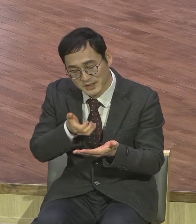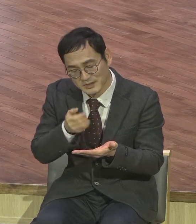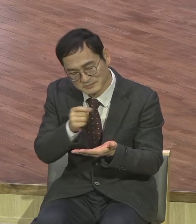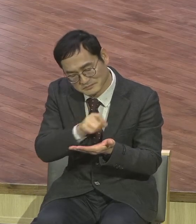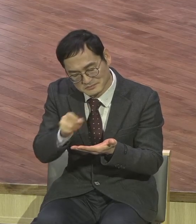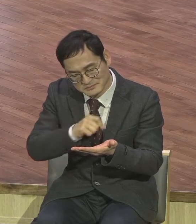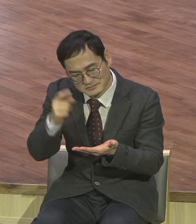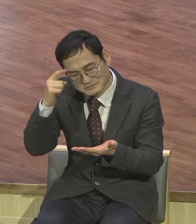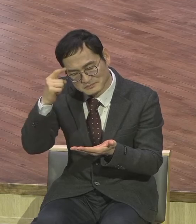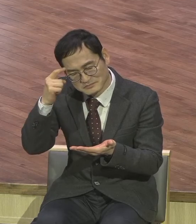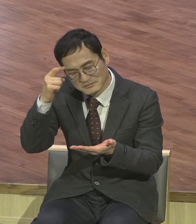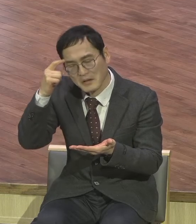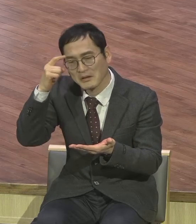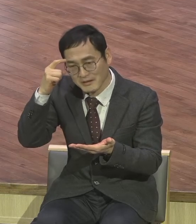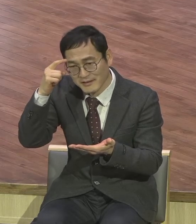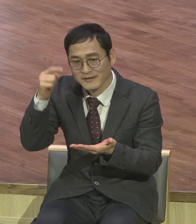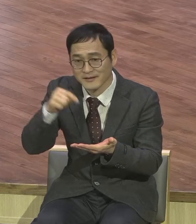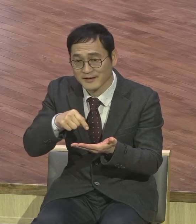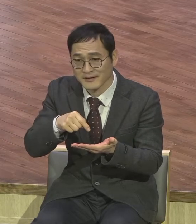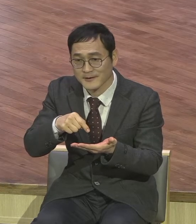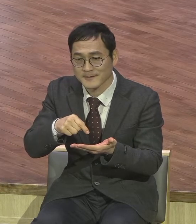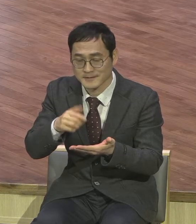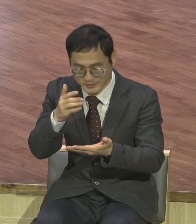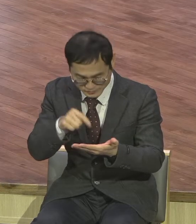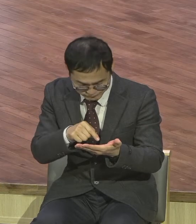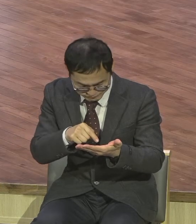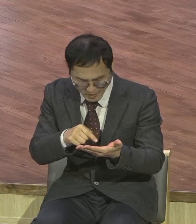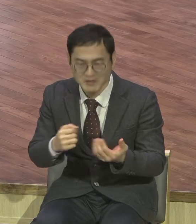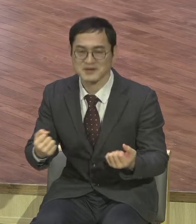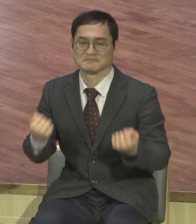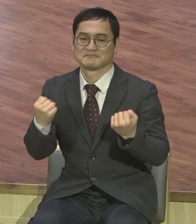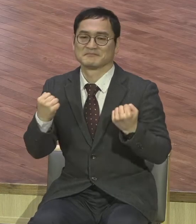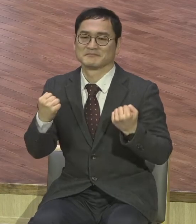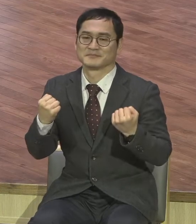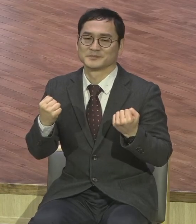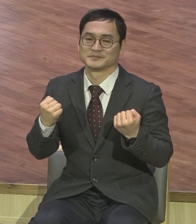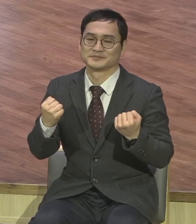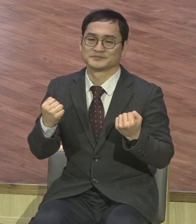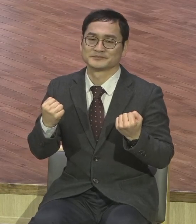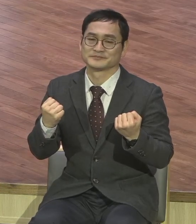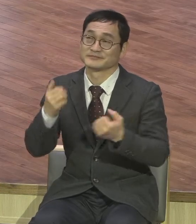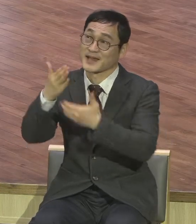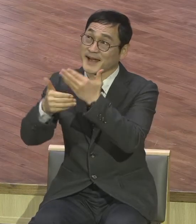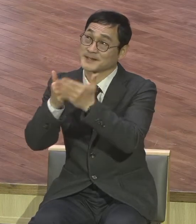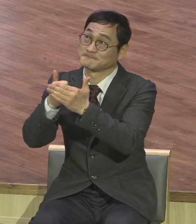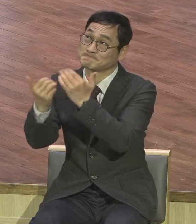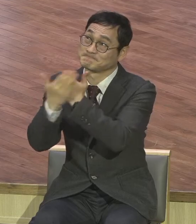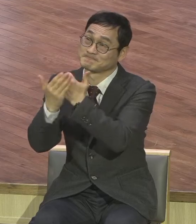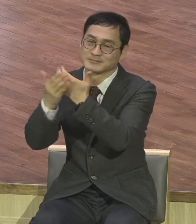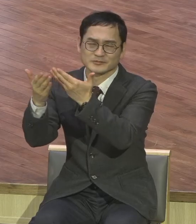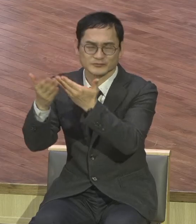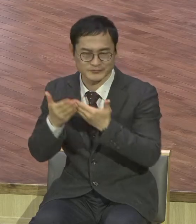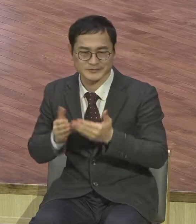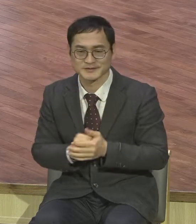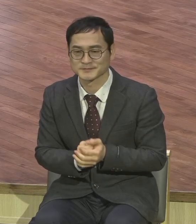새 힘을 부르러죠. 여러분 어려운 환경을 이겨나갈 수 있는 새 힘을 주시는 나간한 환경 가운데